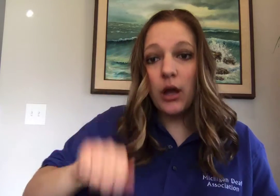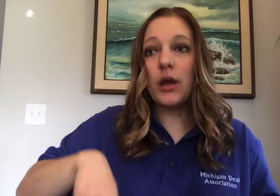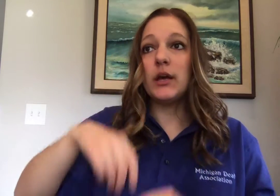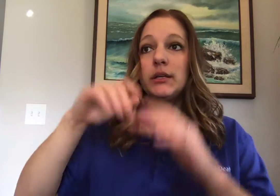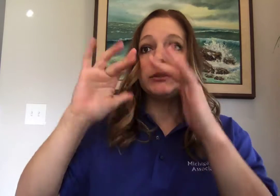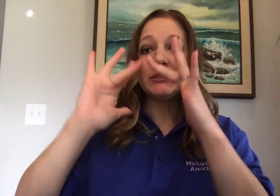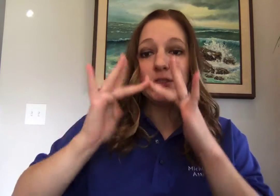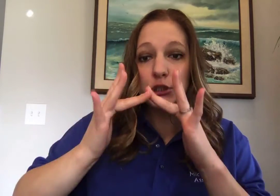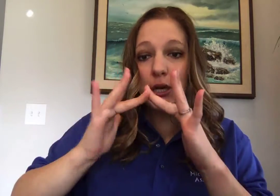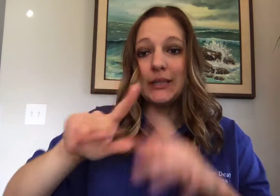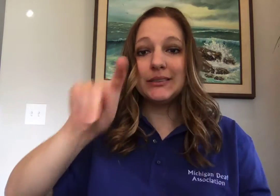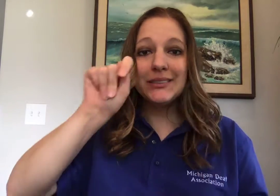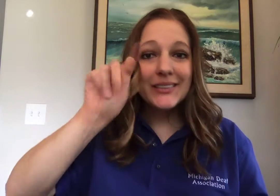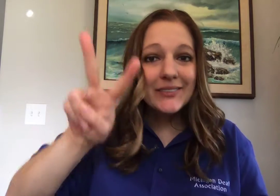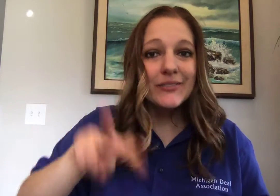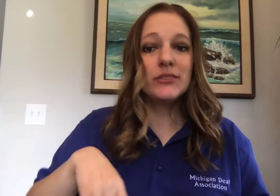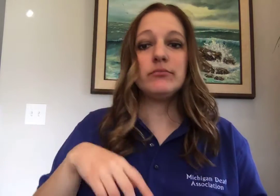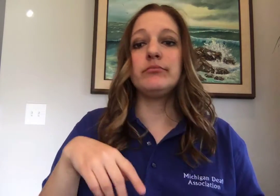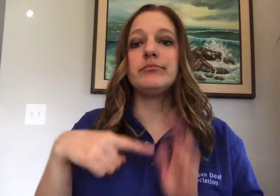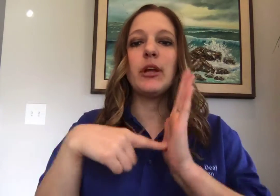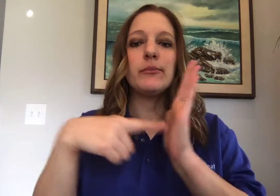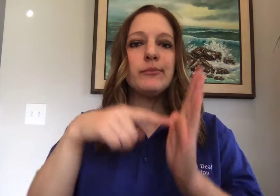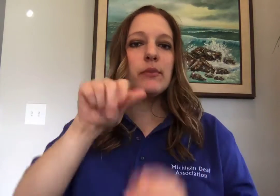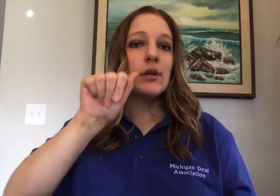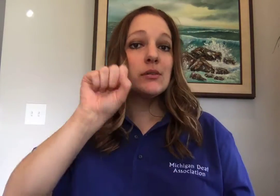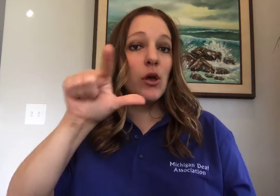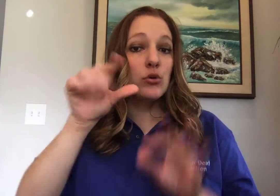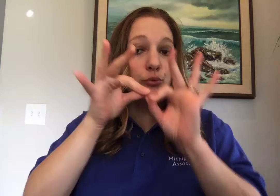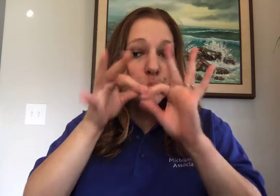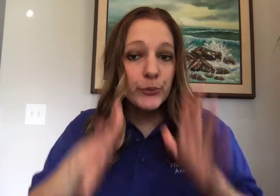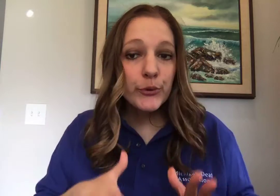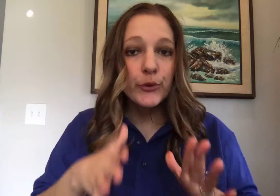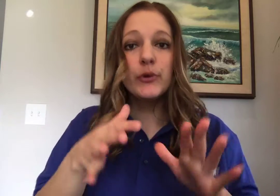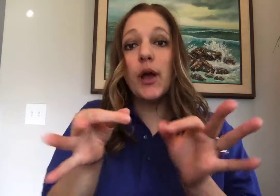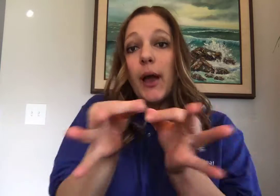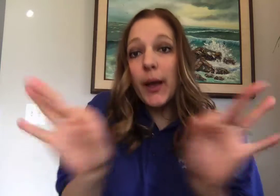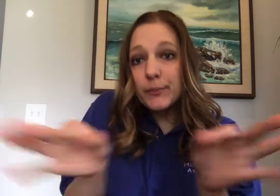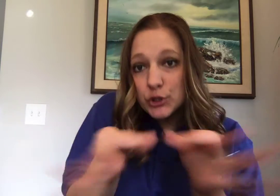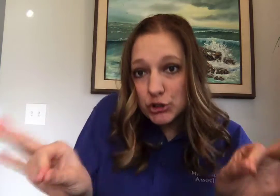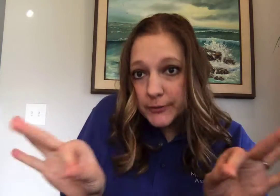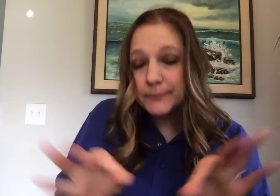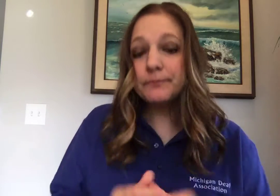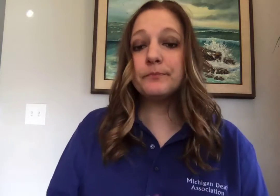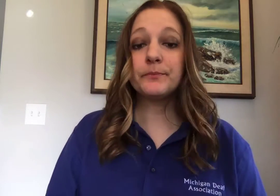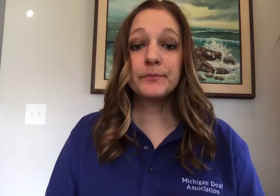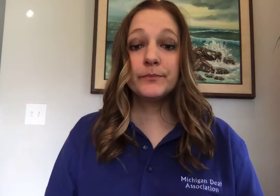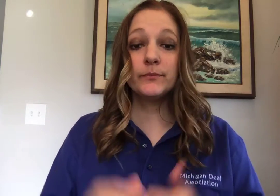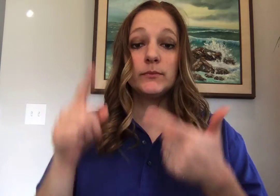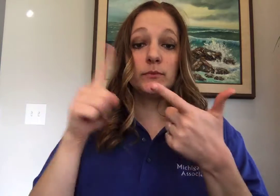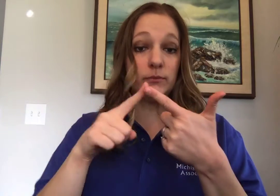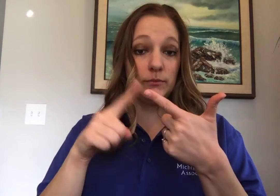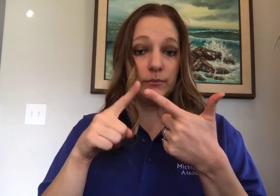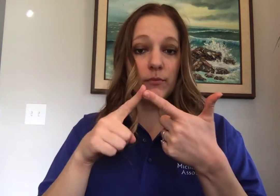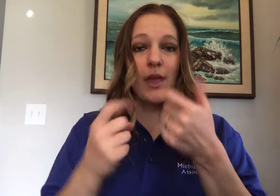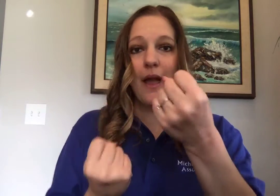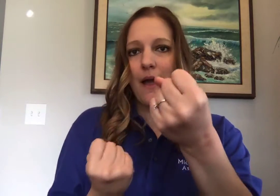Fala de Tenho que aprender e aprender, e a espiritualidade, espiritualidade.